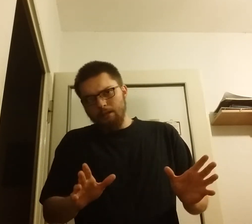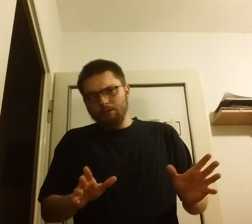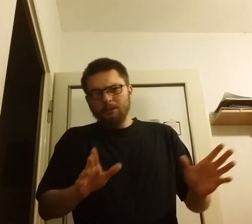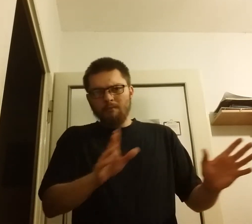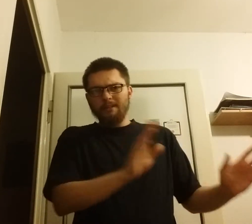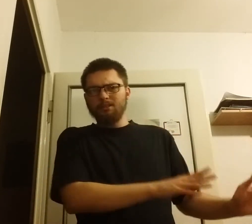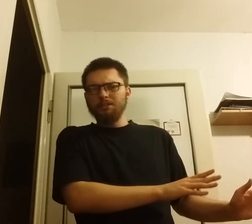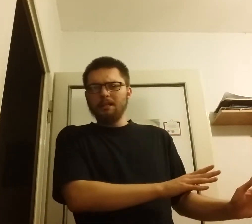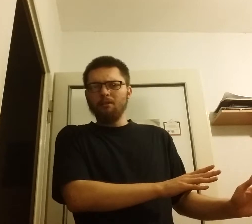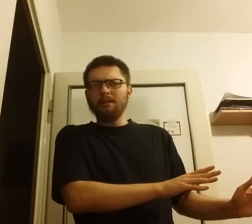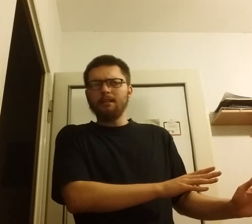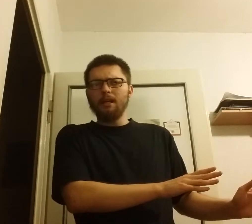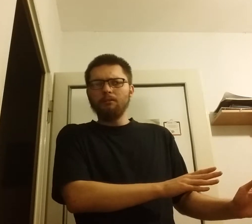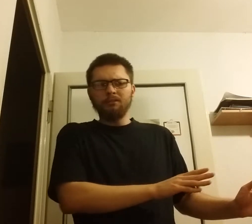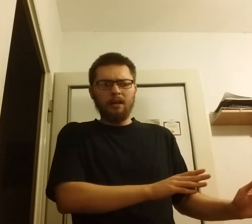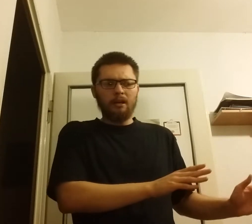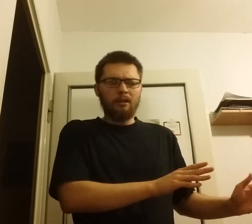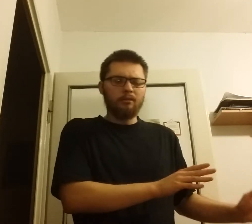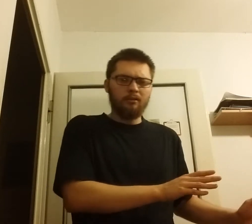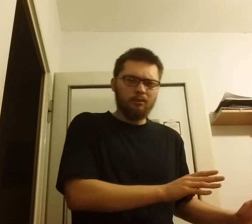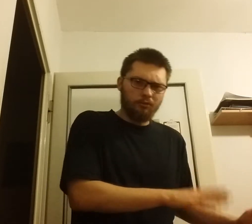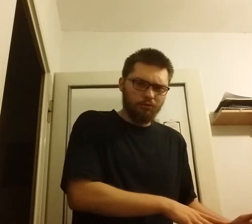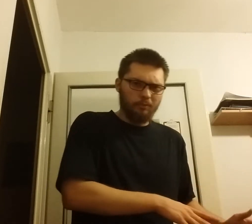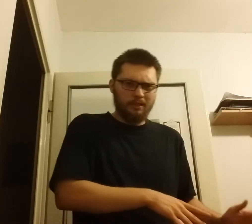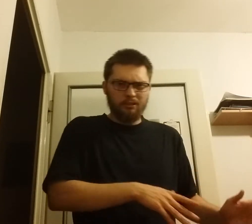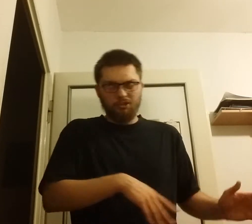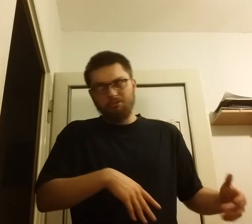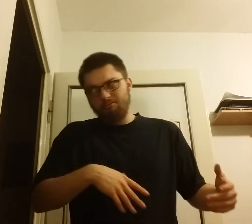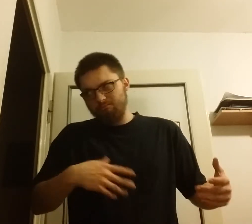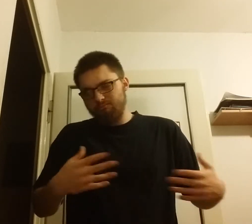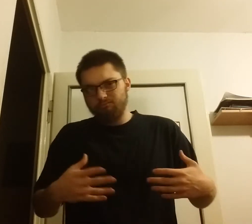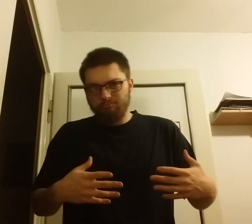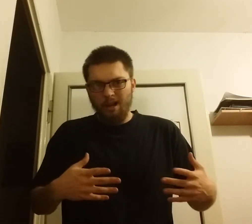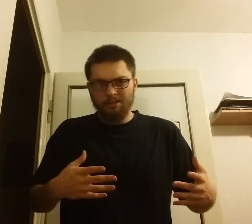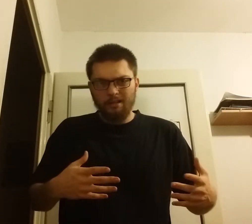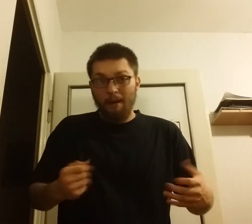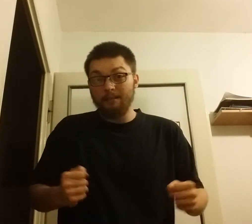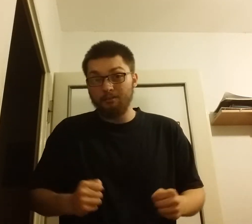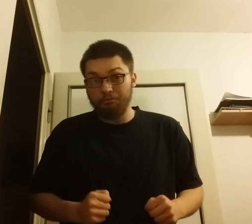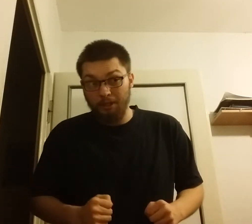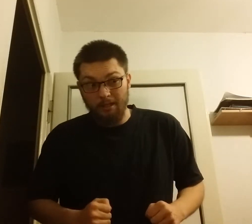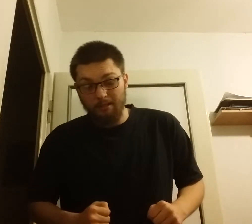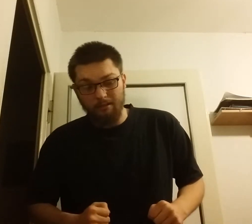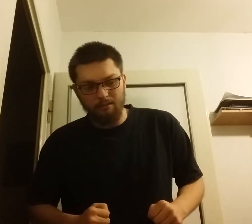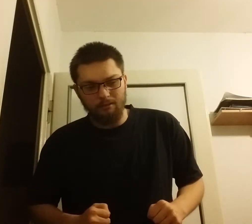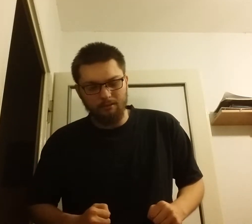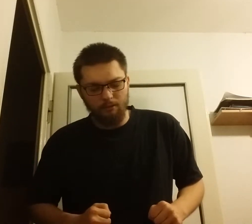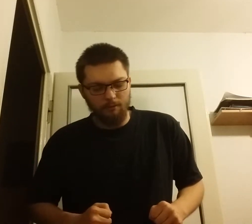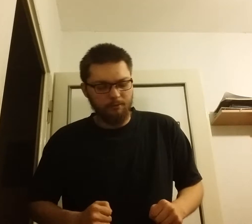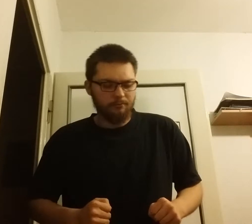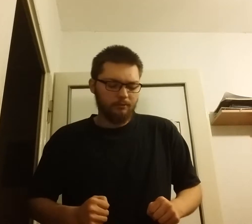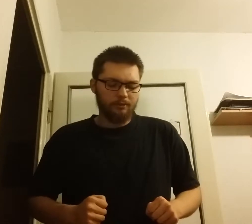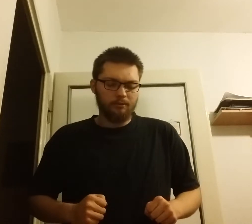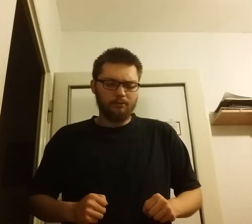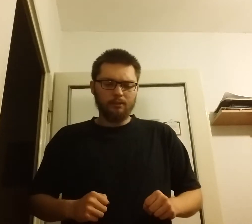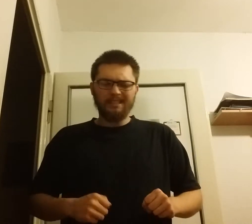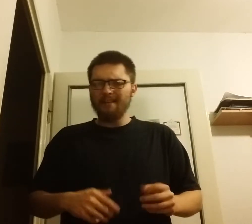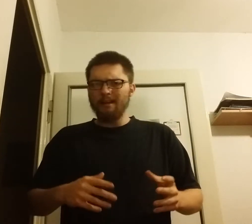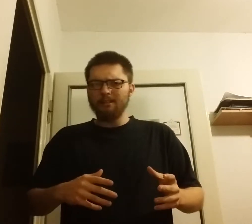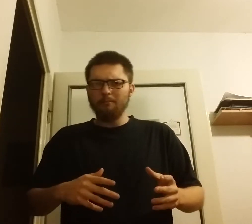odsyłam was do innego materiału na YouTubie gdyż aż tak bardzo się owym tematem